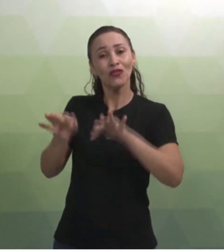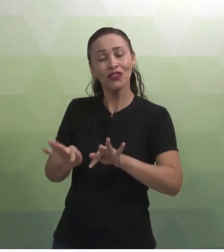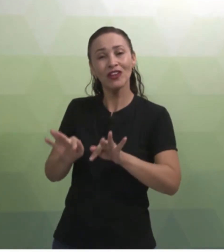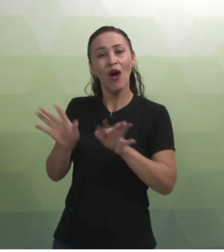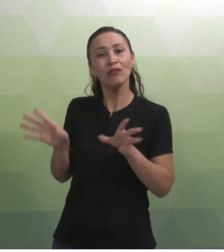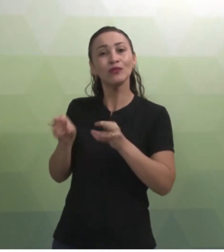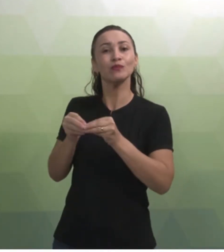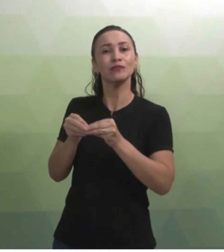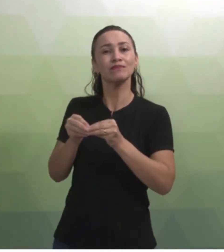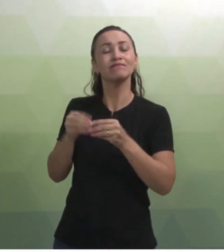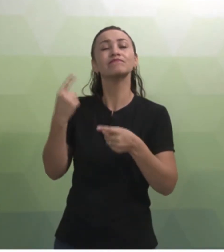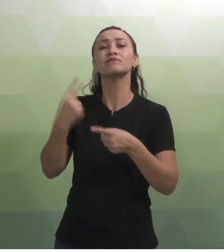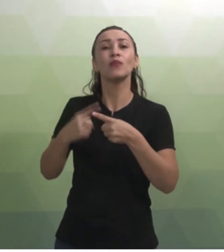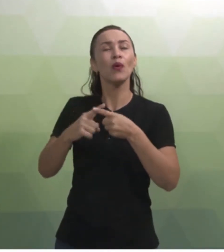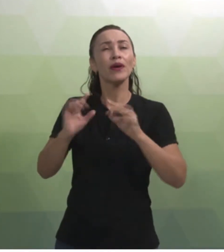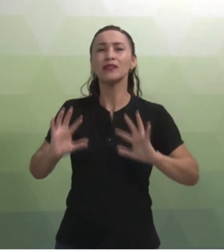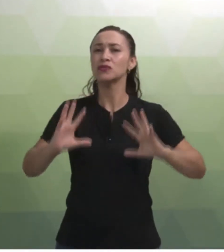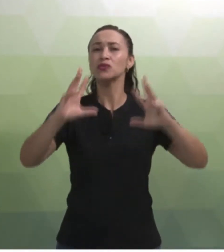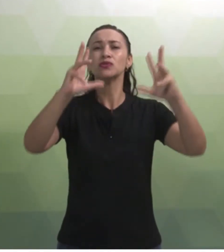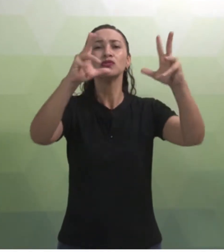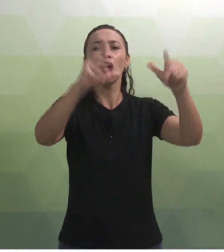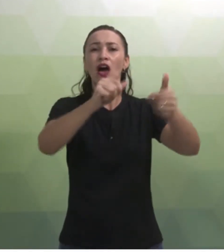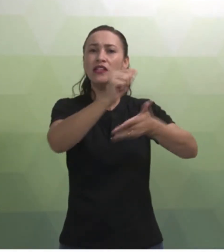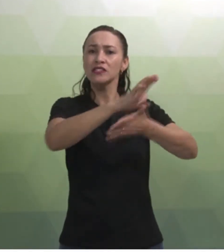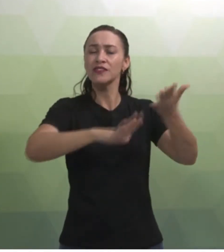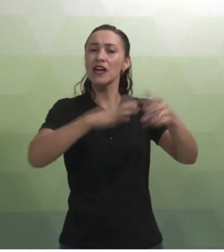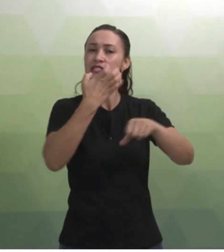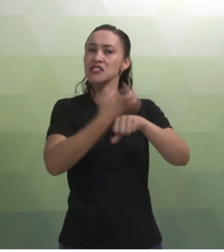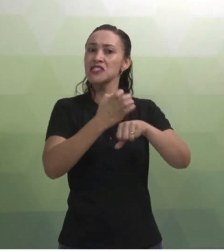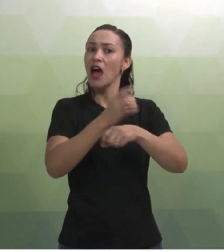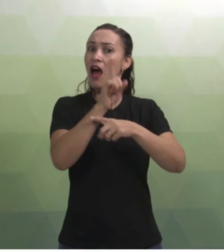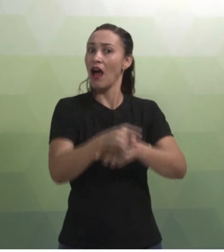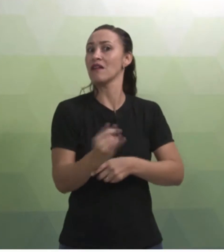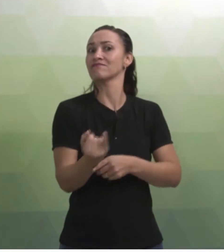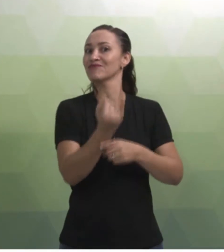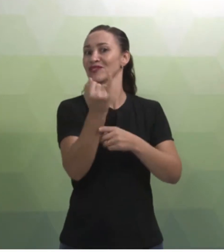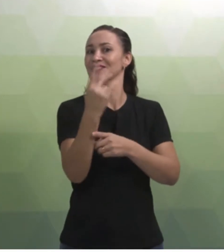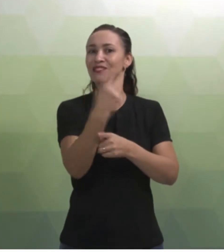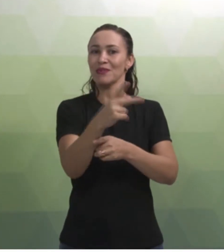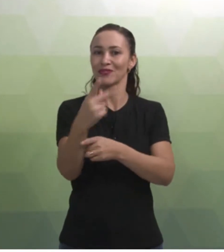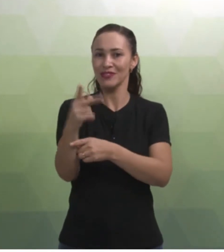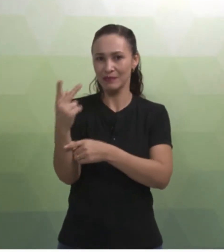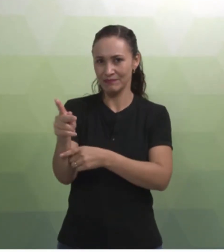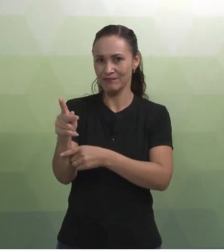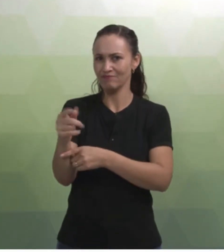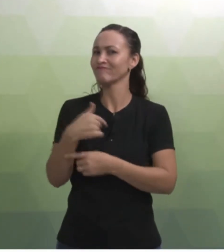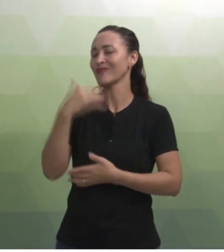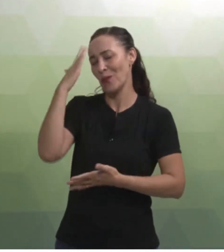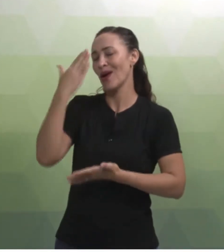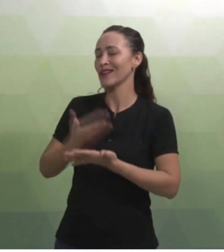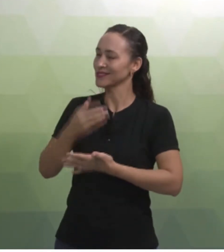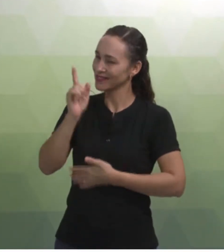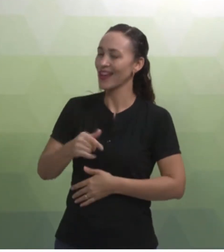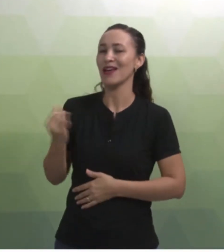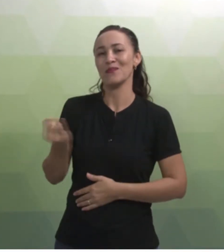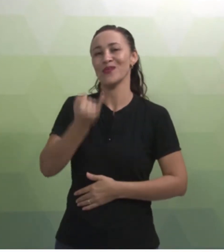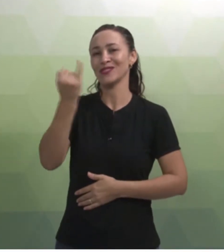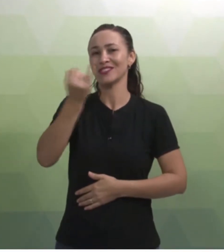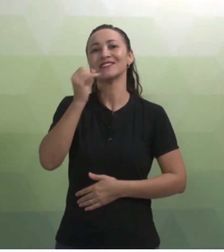fechamento, colocando o porquê de toda essa atividade do estágio ter sido importante para você. Que eu creio que vai ser muito importante, sim.